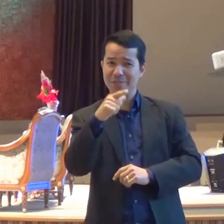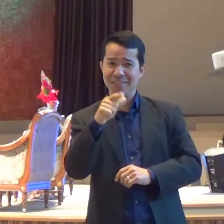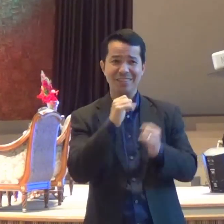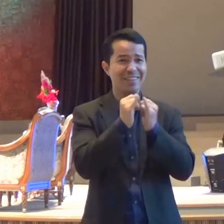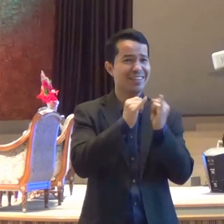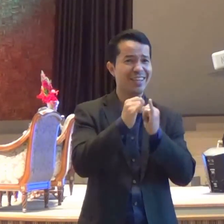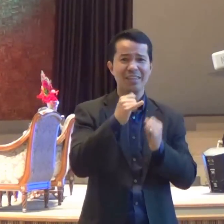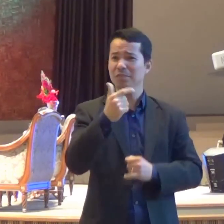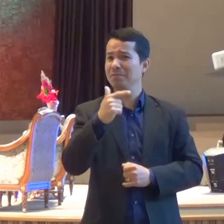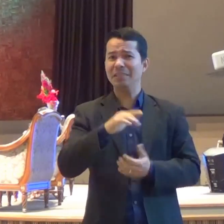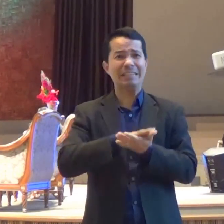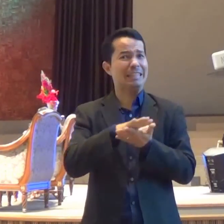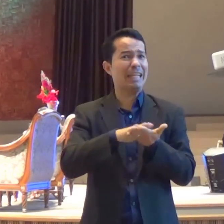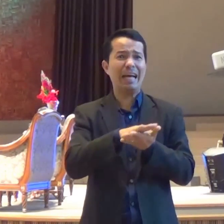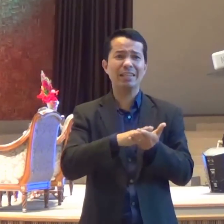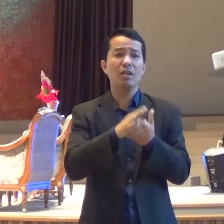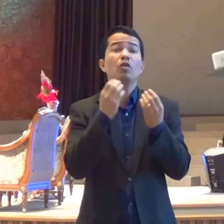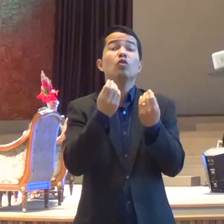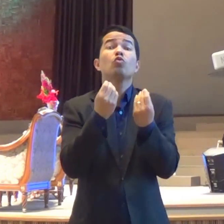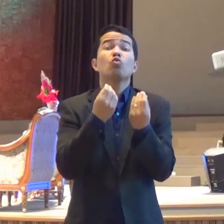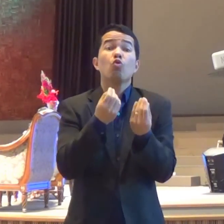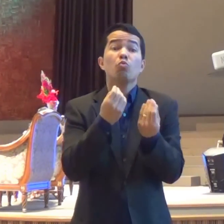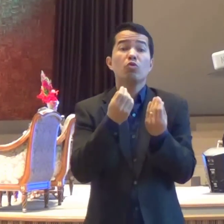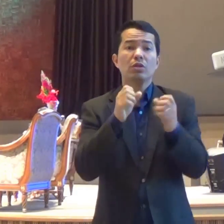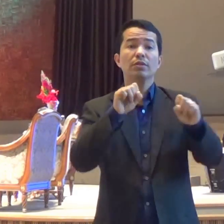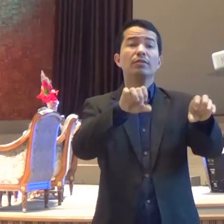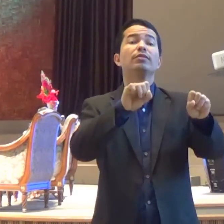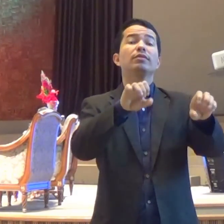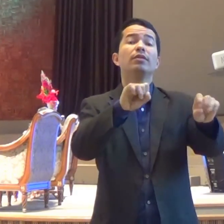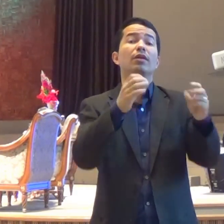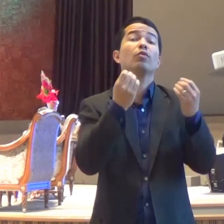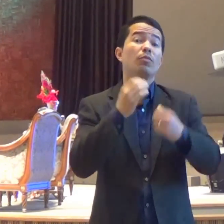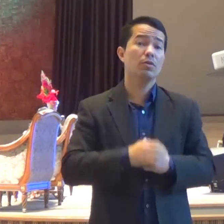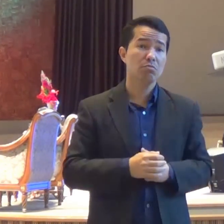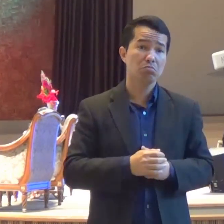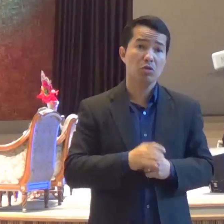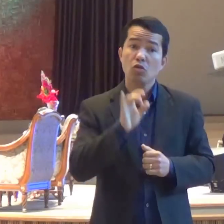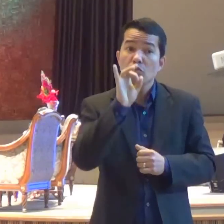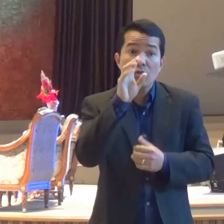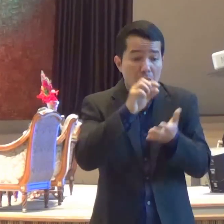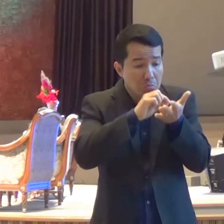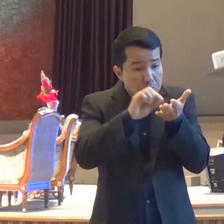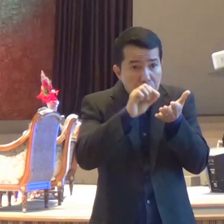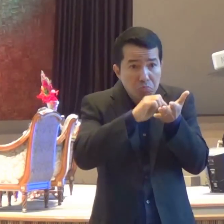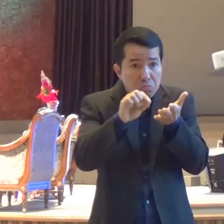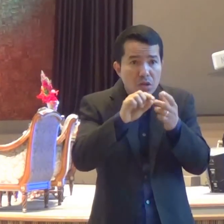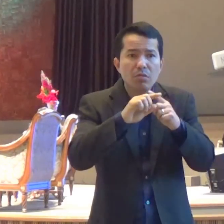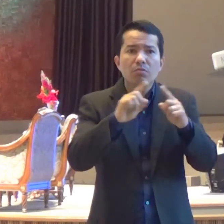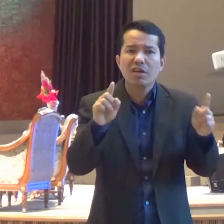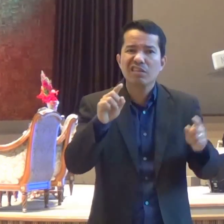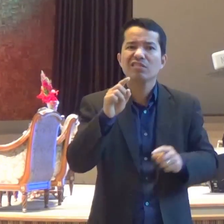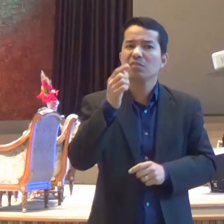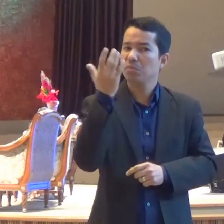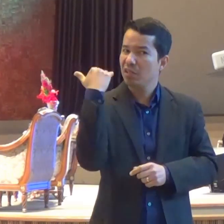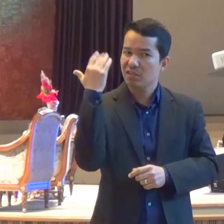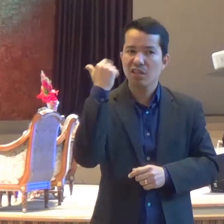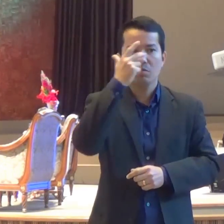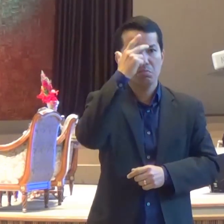a única maneira de gravar uma coisa era escrever Mas a gente também tem que lembrar que muitas pessoas no passado